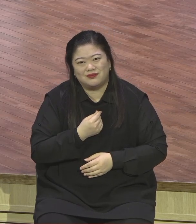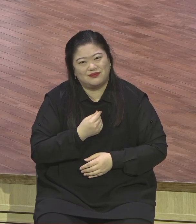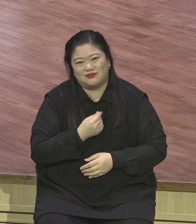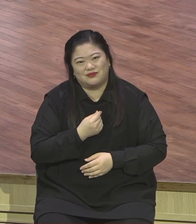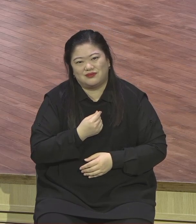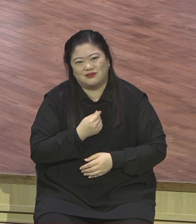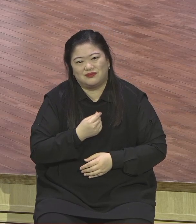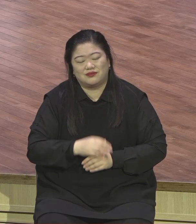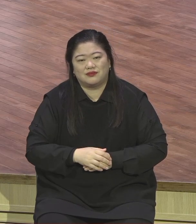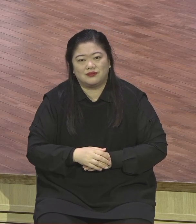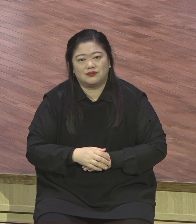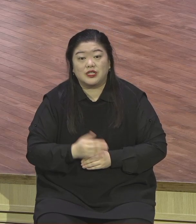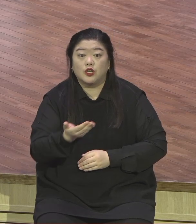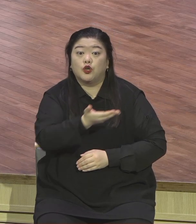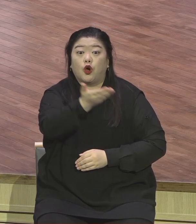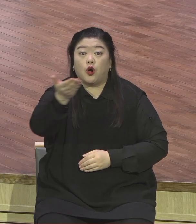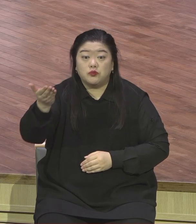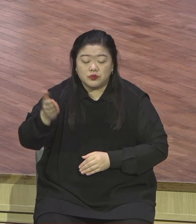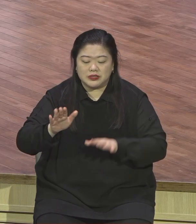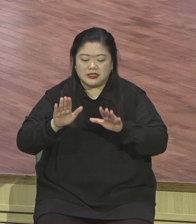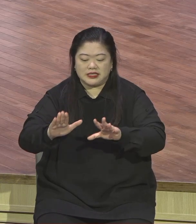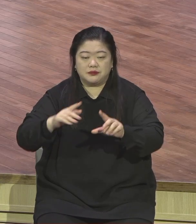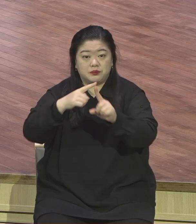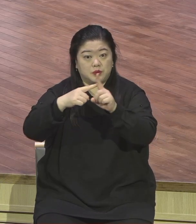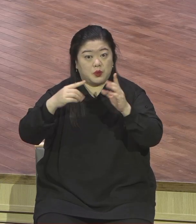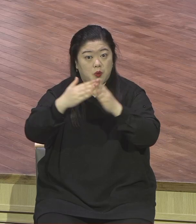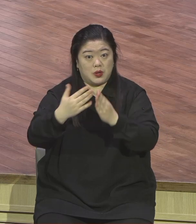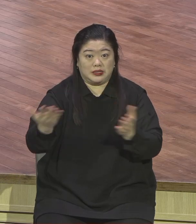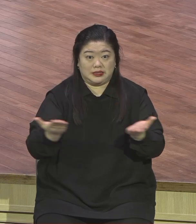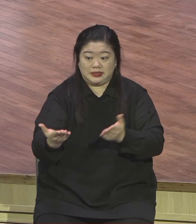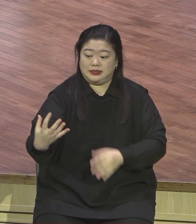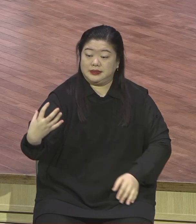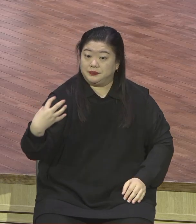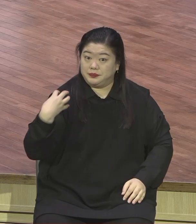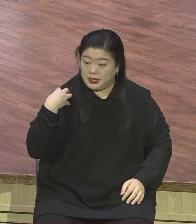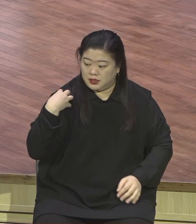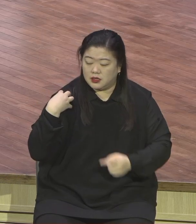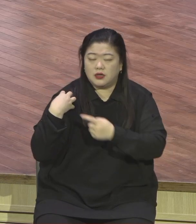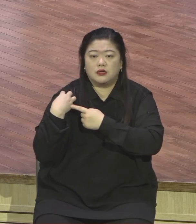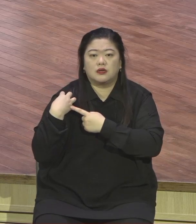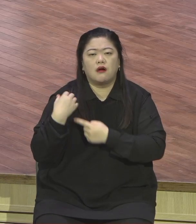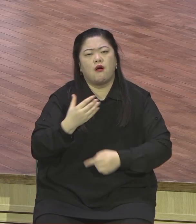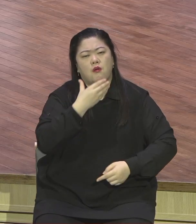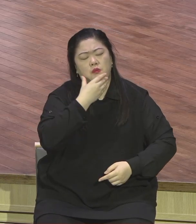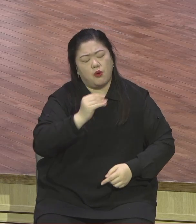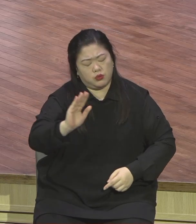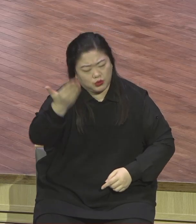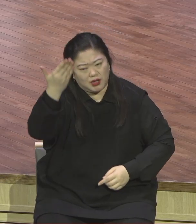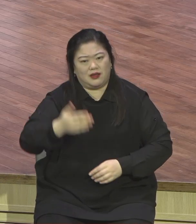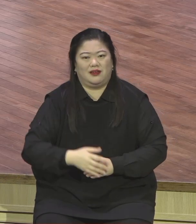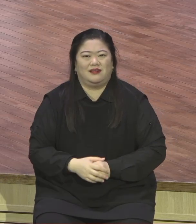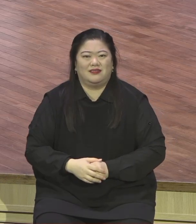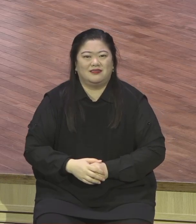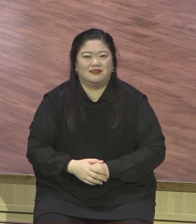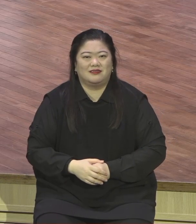직봇 맡은 것이 직봇 맡은 것이 오히려 큰 축복이 되길 바랍니다. 직봇을 맡았다.